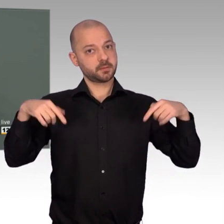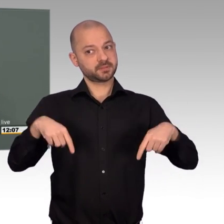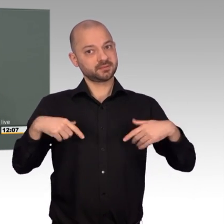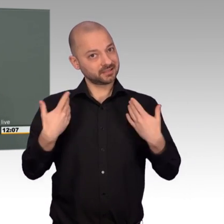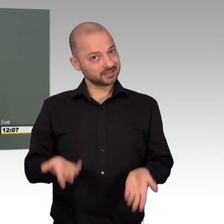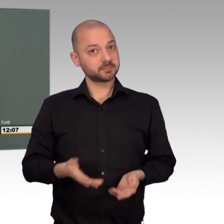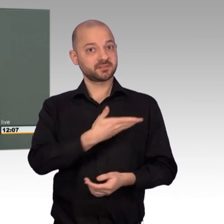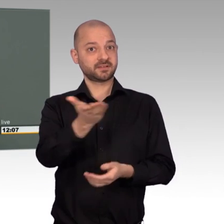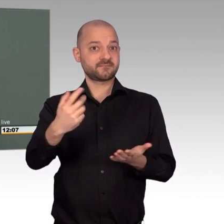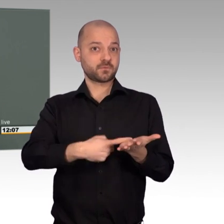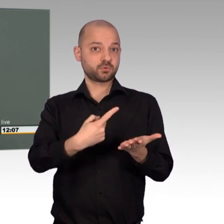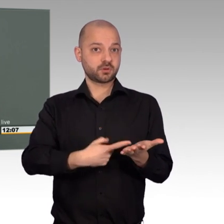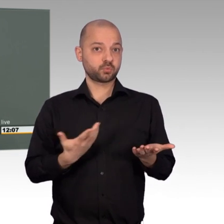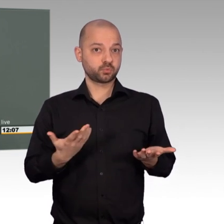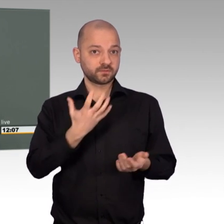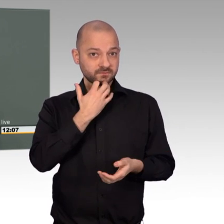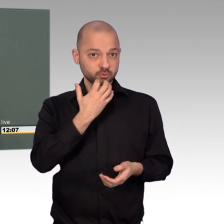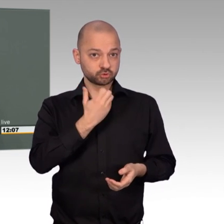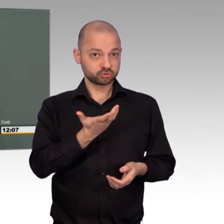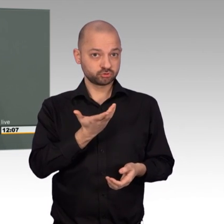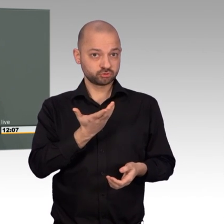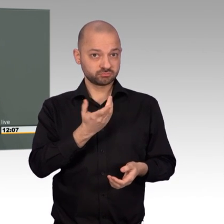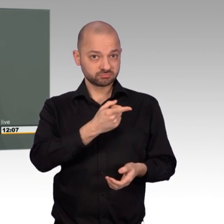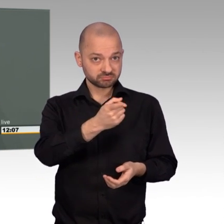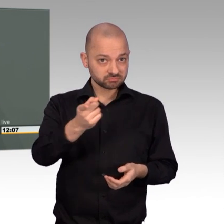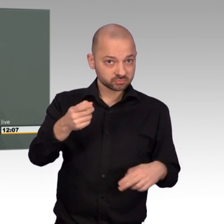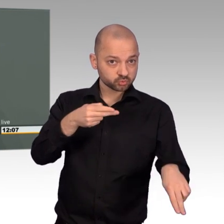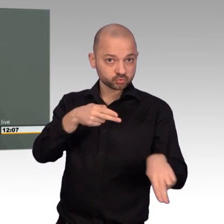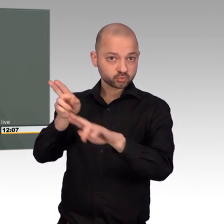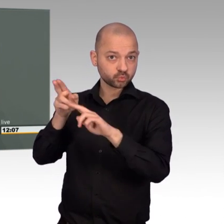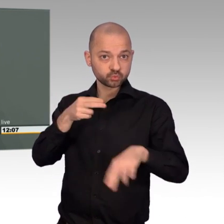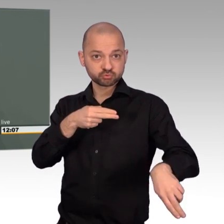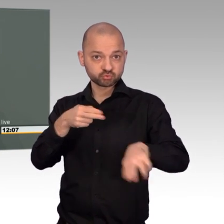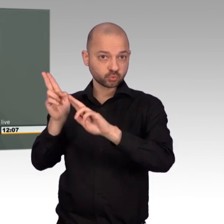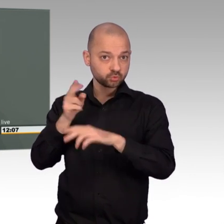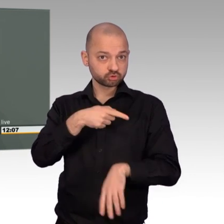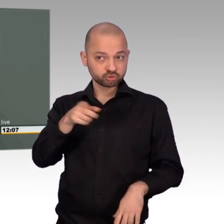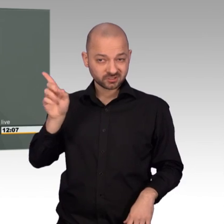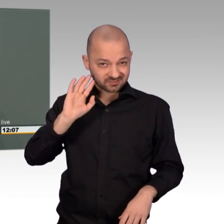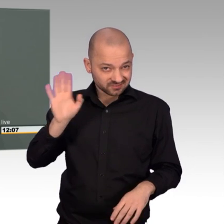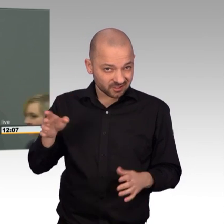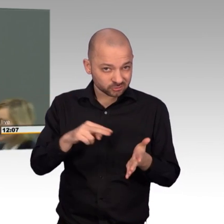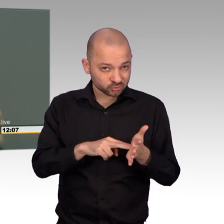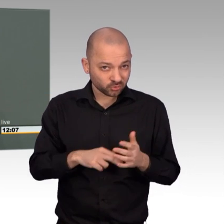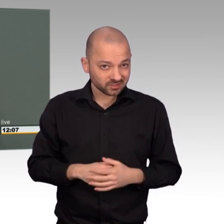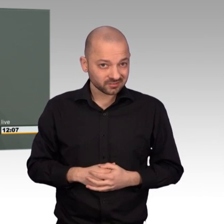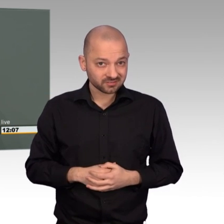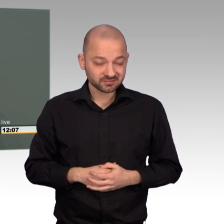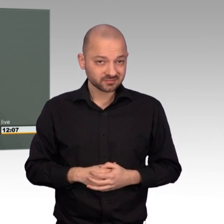beklagt wird, dass dies ein Missverständnis sei, dann kann ich nur sagen, zurückschicken und